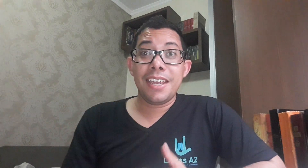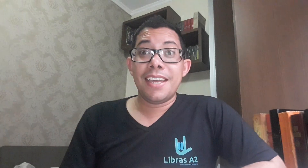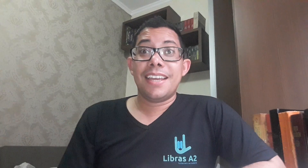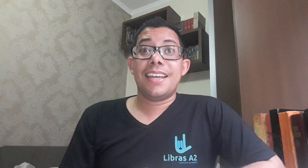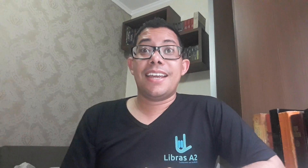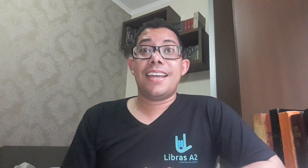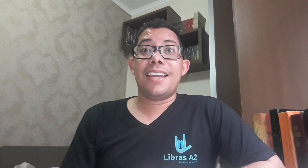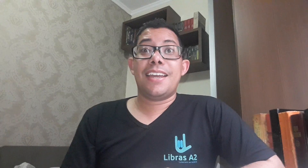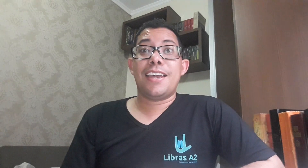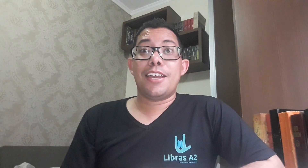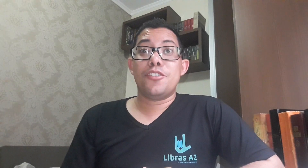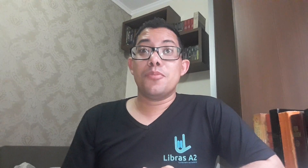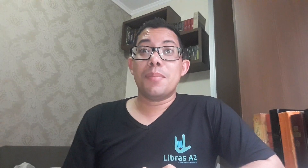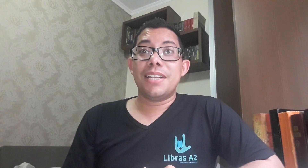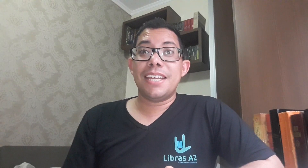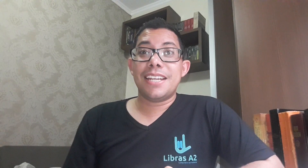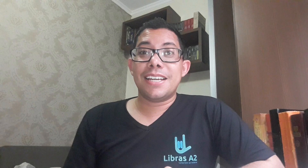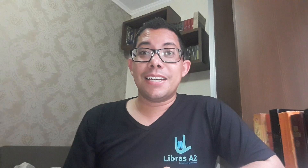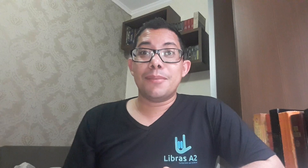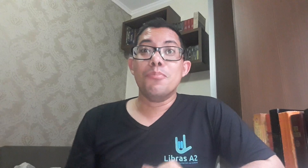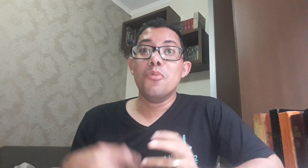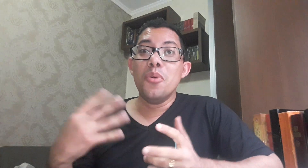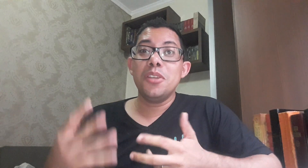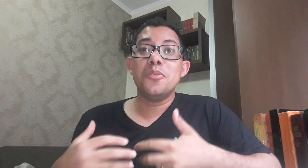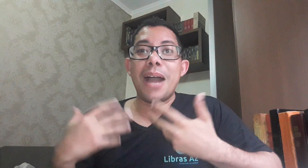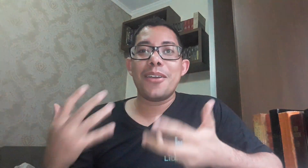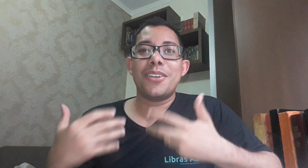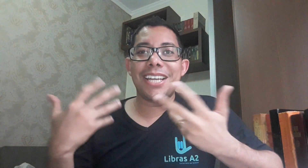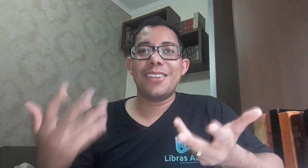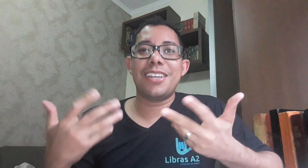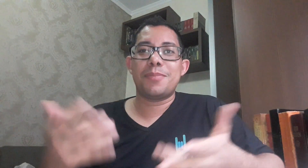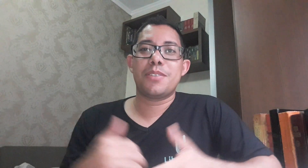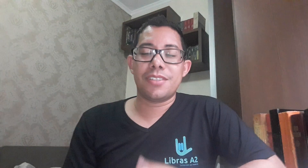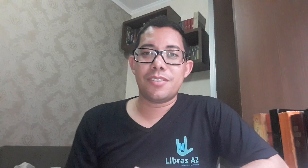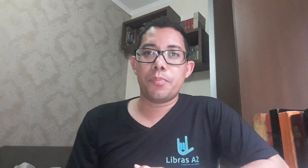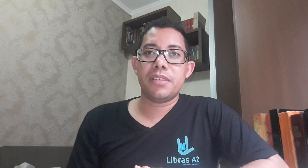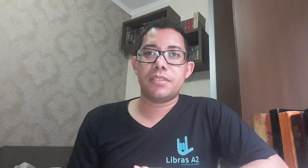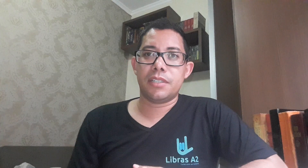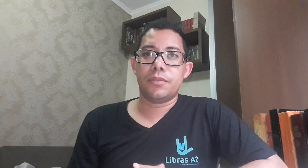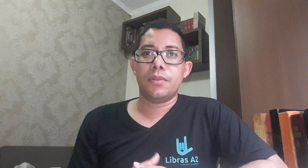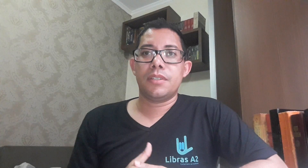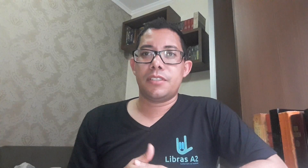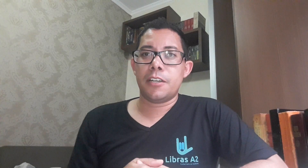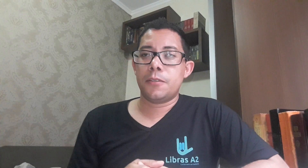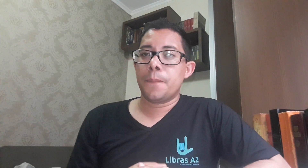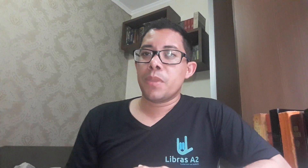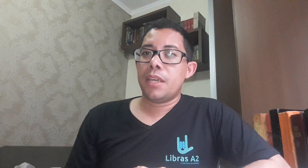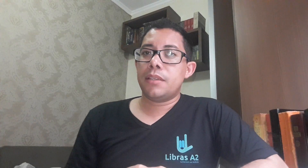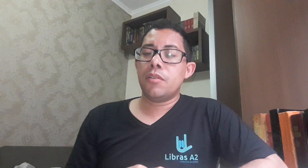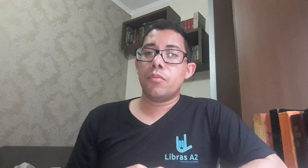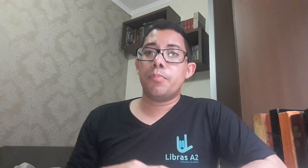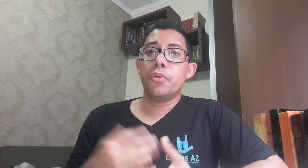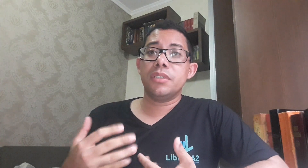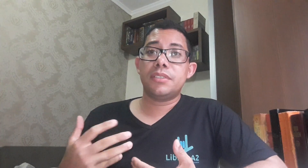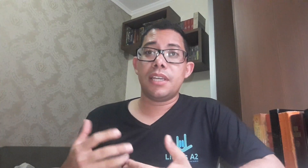de uma maneira muito maior daquilo que as pessoas estão pensando. Então, por você